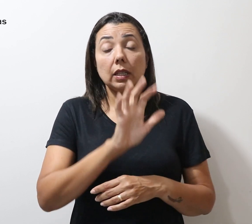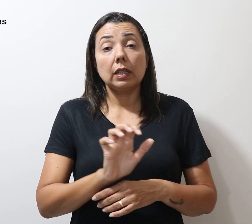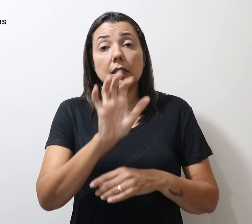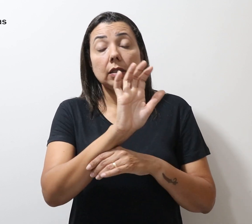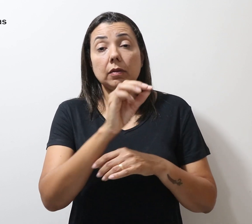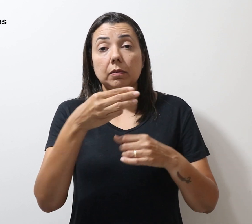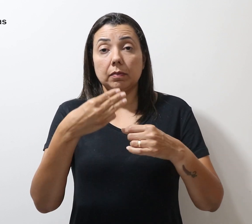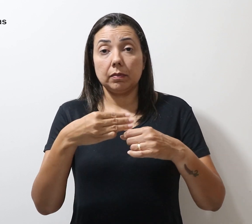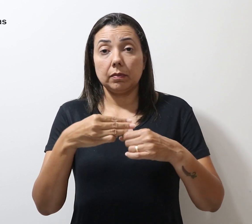Municípios.